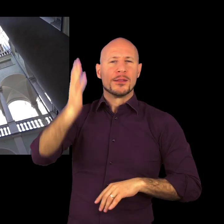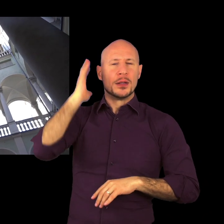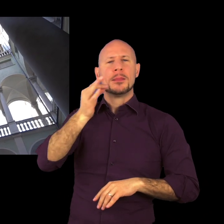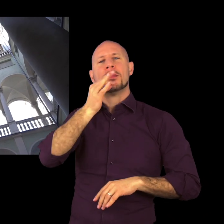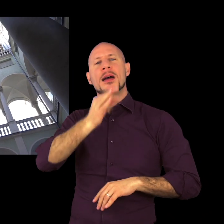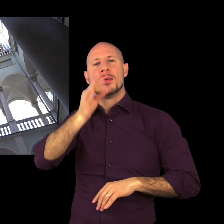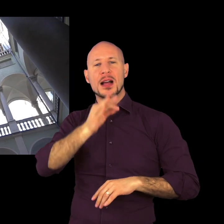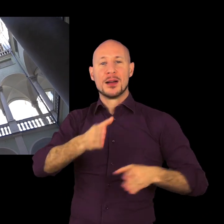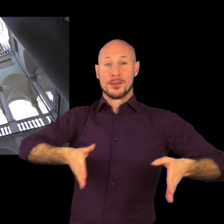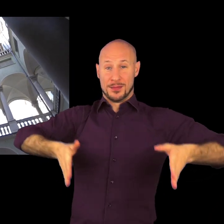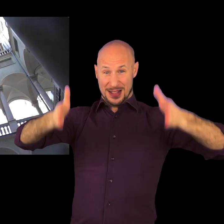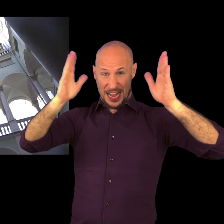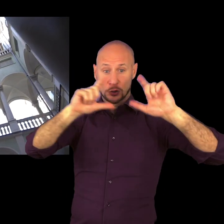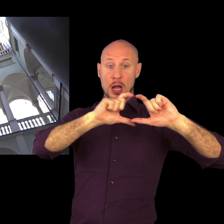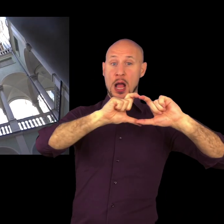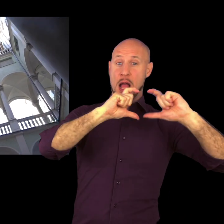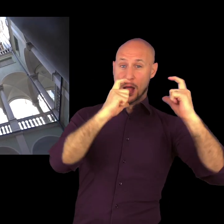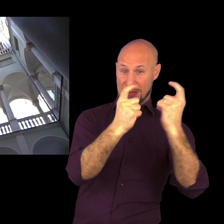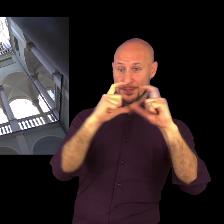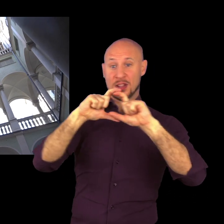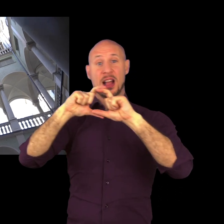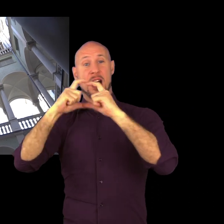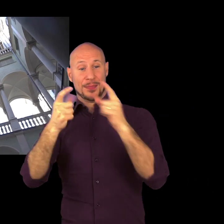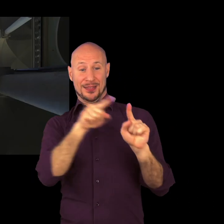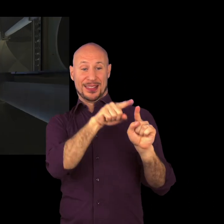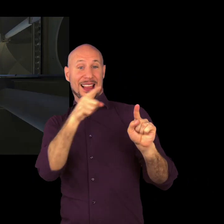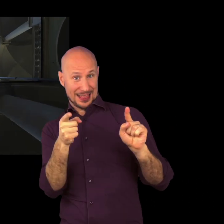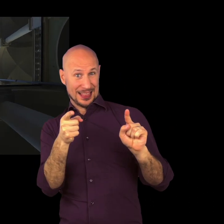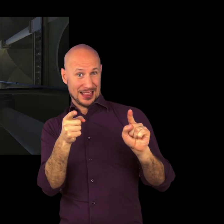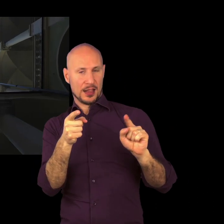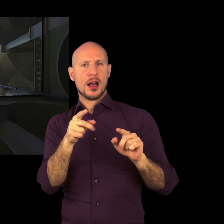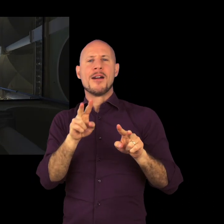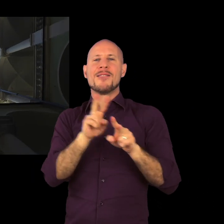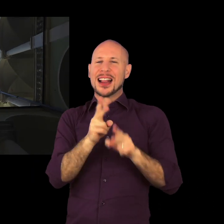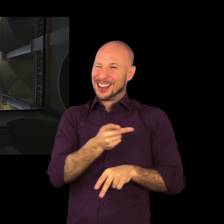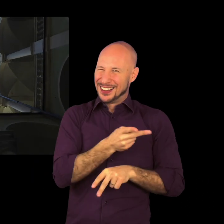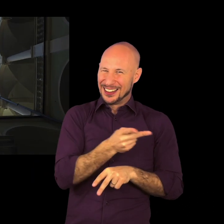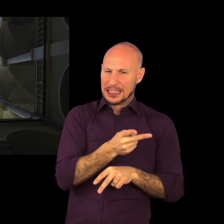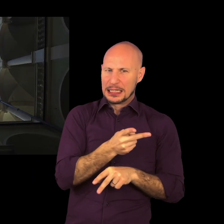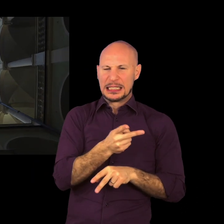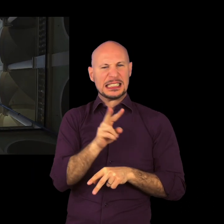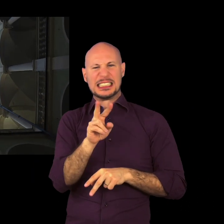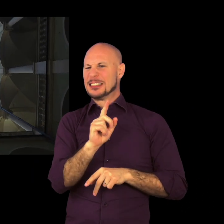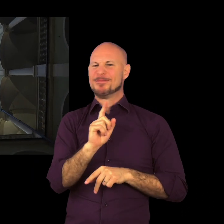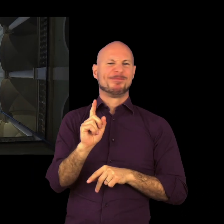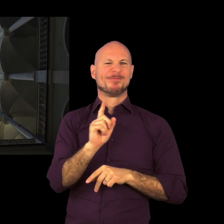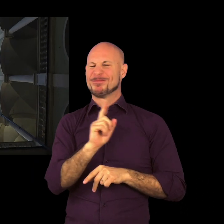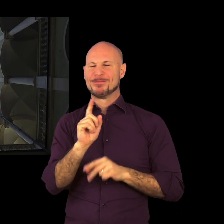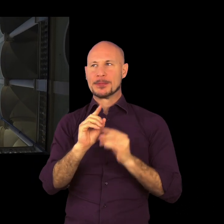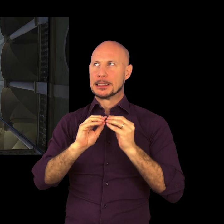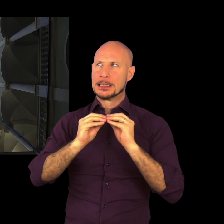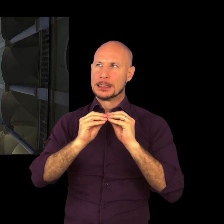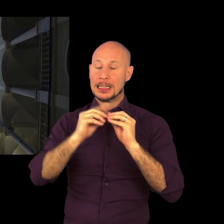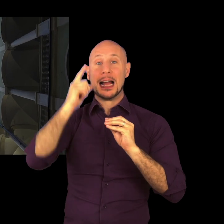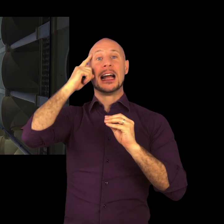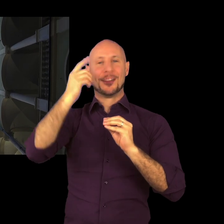straordinaria per l'epoca perché scelsero di farsi costruire due appartamenti non affiancati come era solito fare fino a